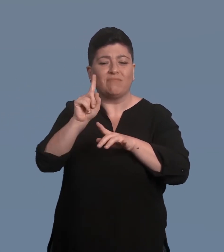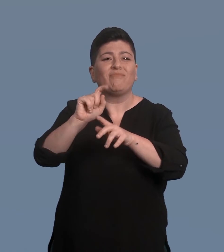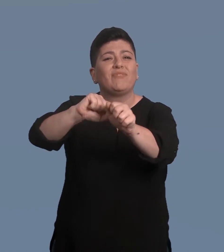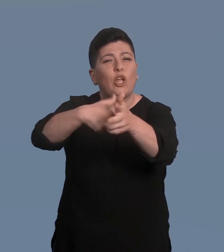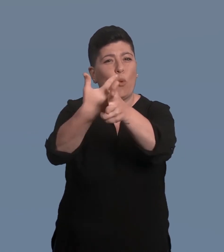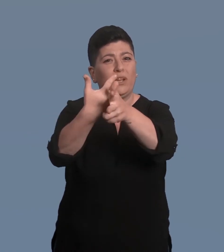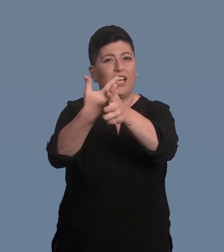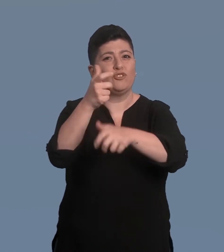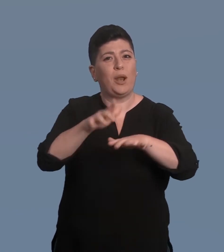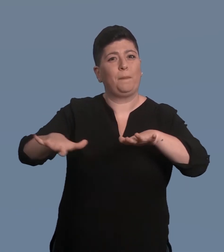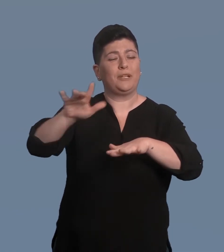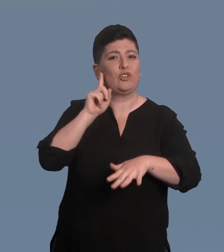videocomunicazione per sordi.